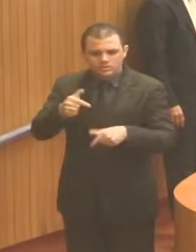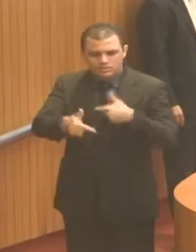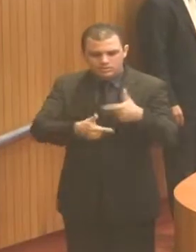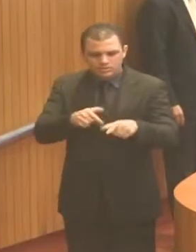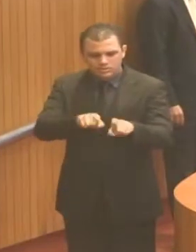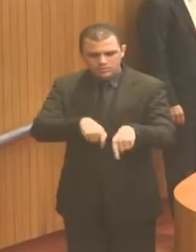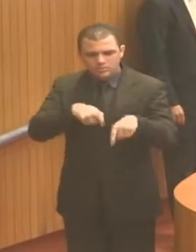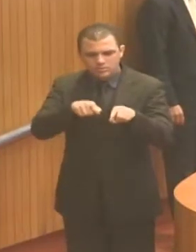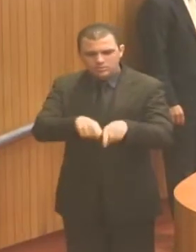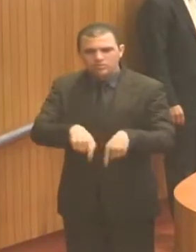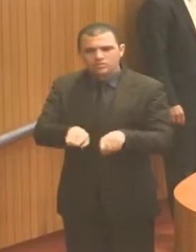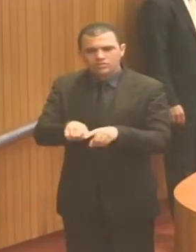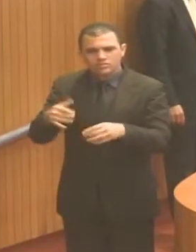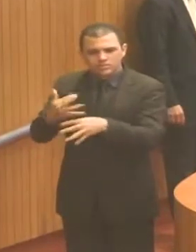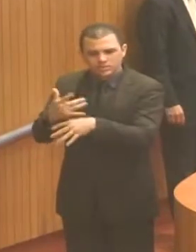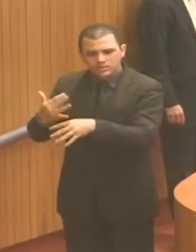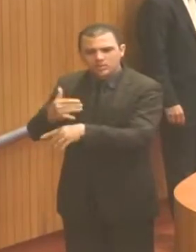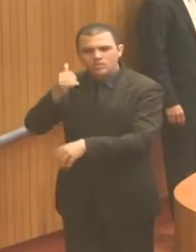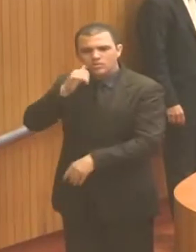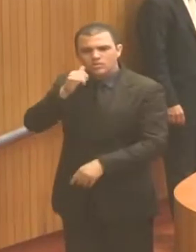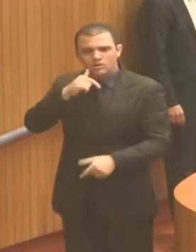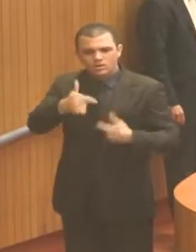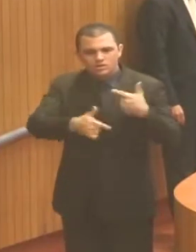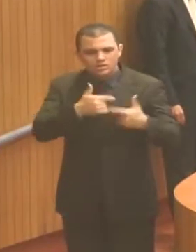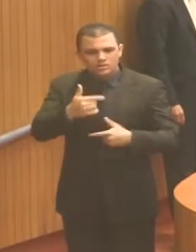coco, de quilombolas,